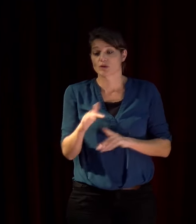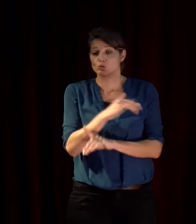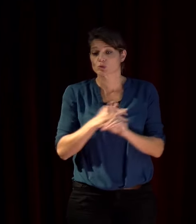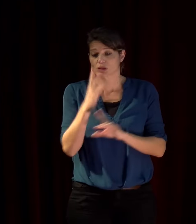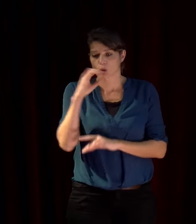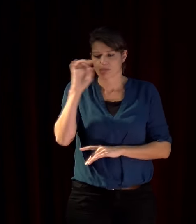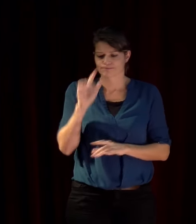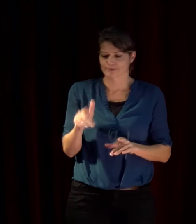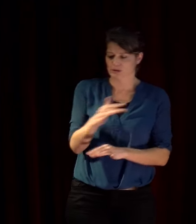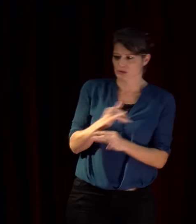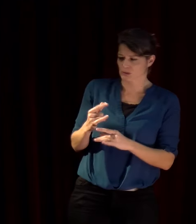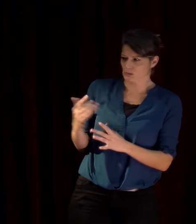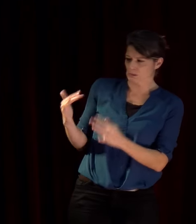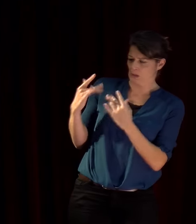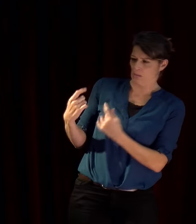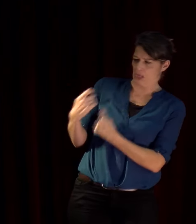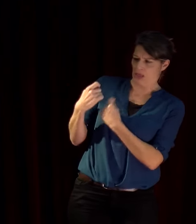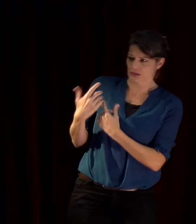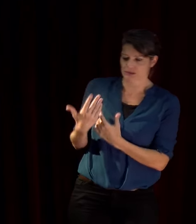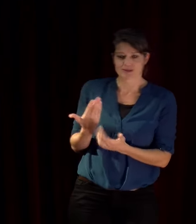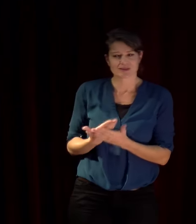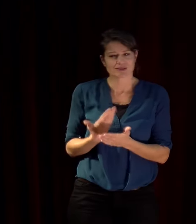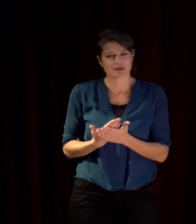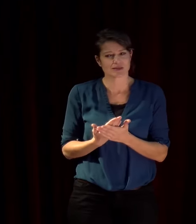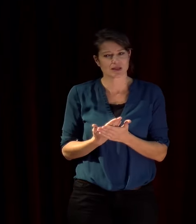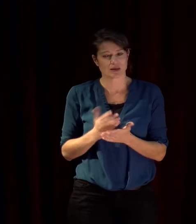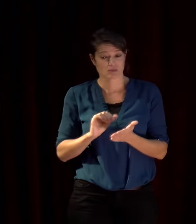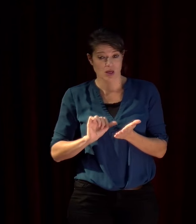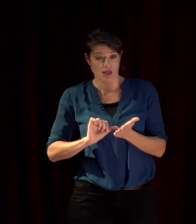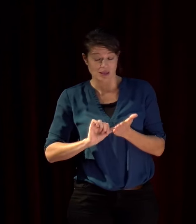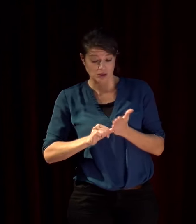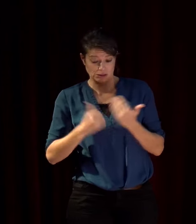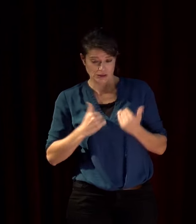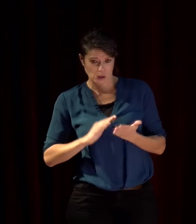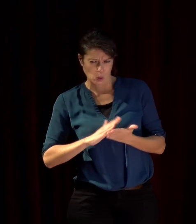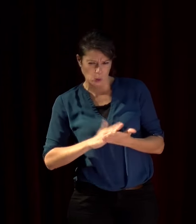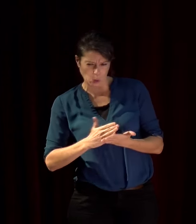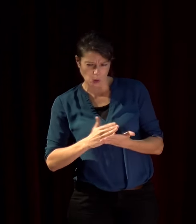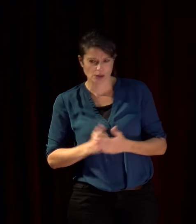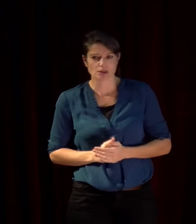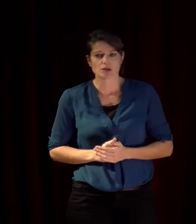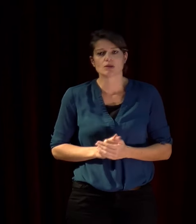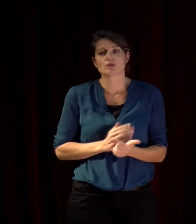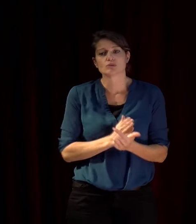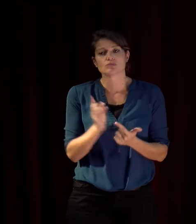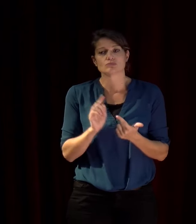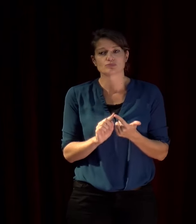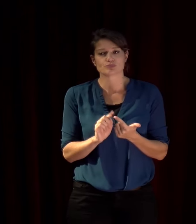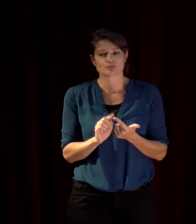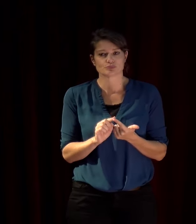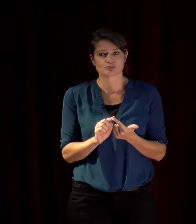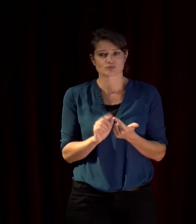menacée c'est ça le doute identitaire le deuxième aspect élément d